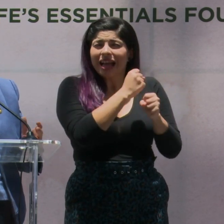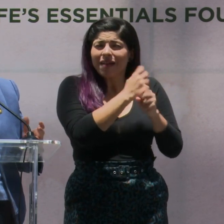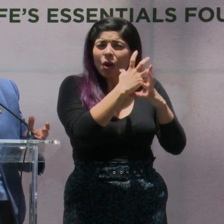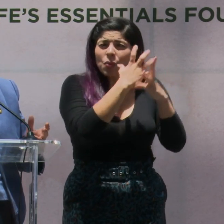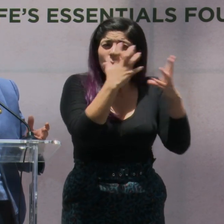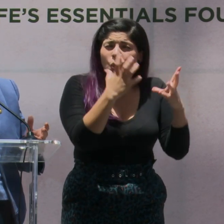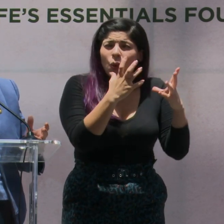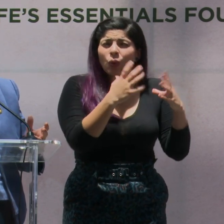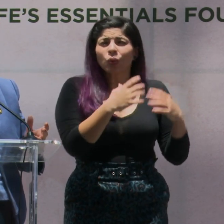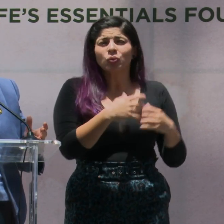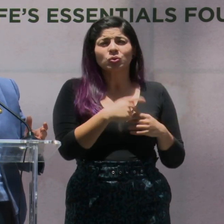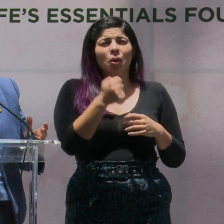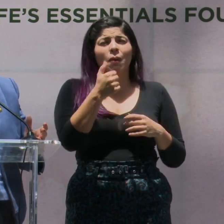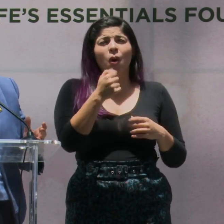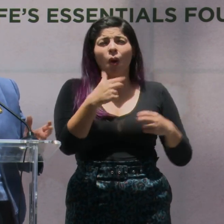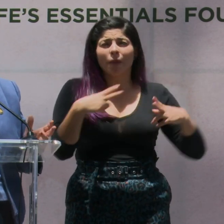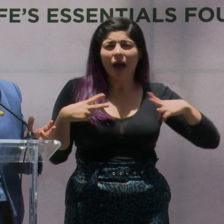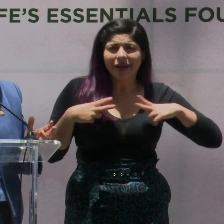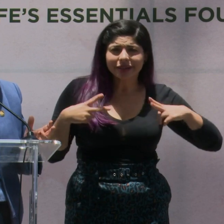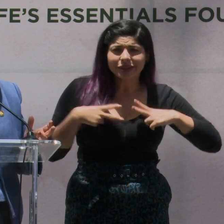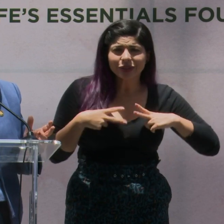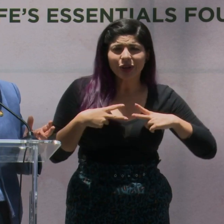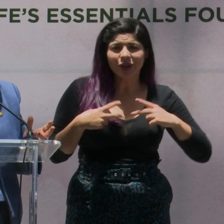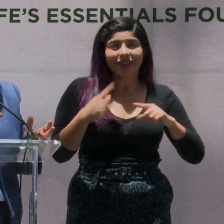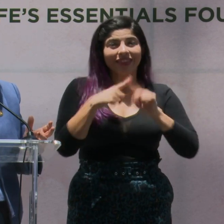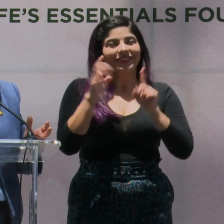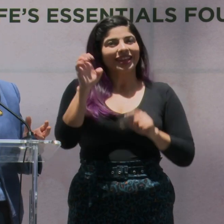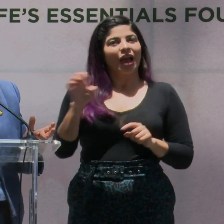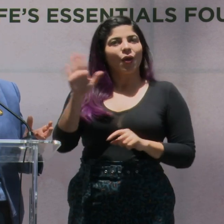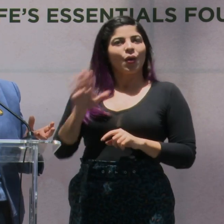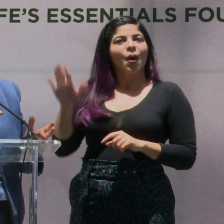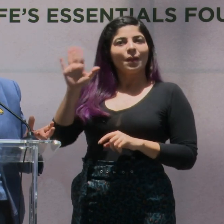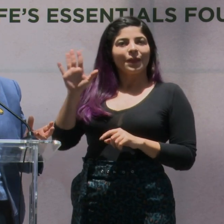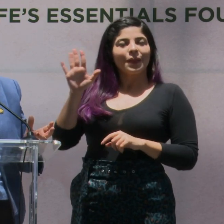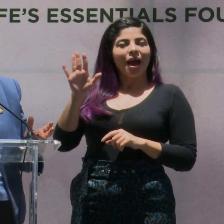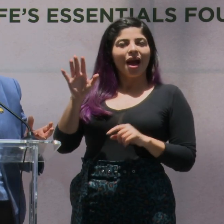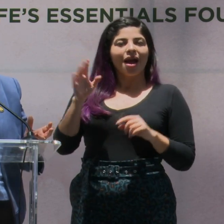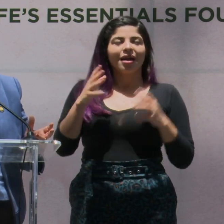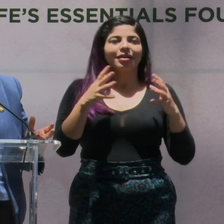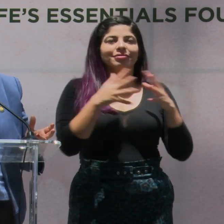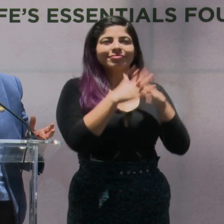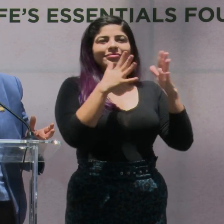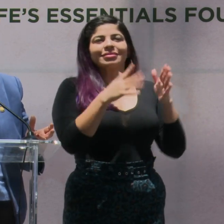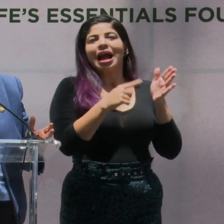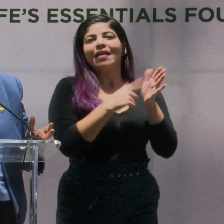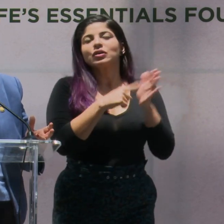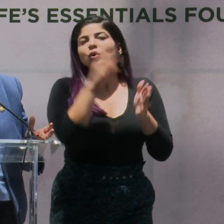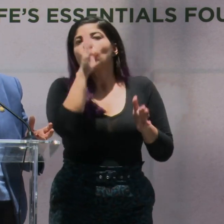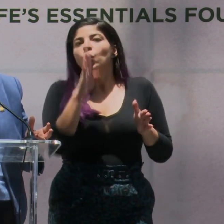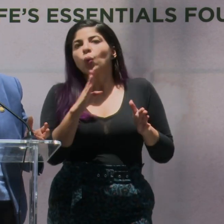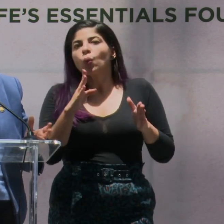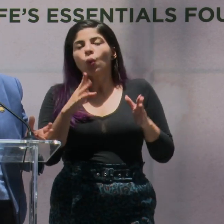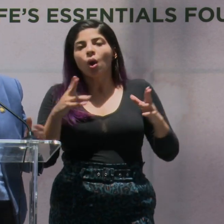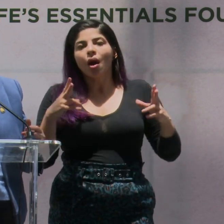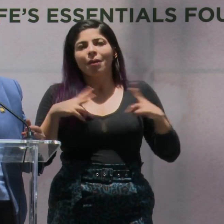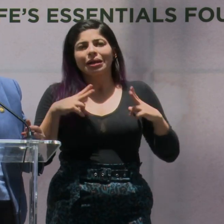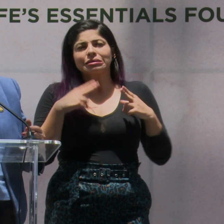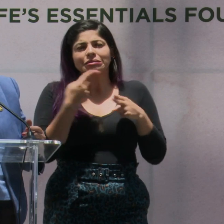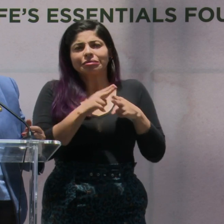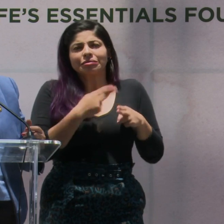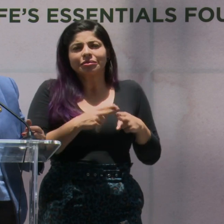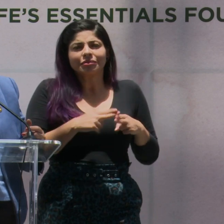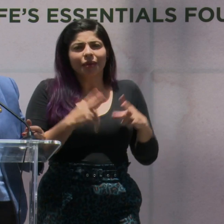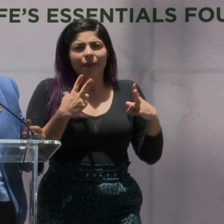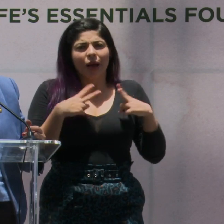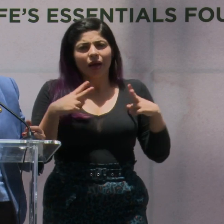que a veces no toman vacaciones, diferente a los europeos, ¿verdad? Los gringos a veces no toman vacaciones, toman muy poquitas